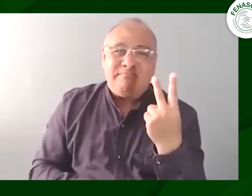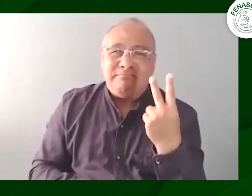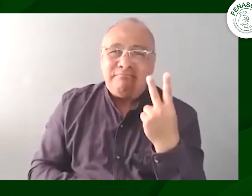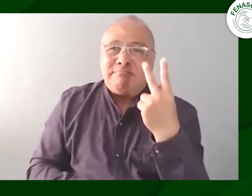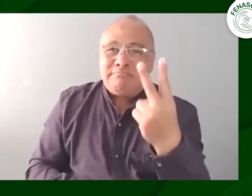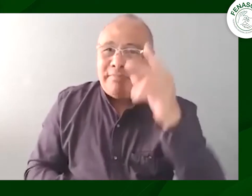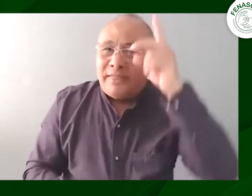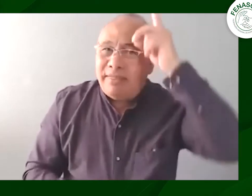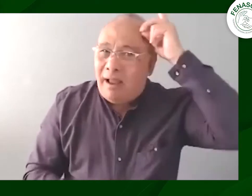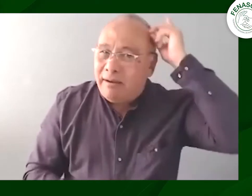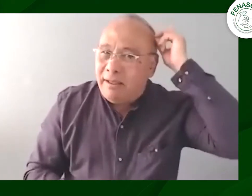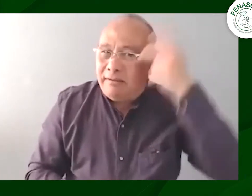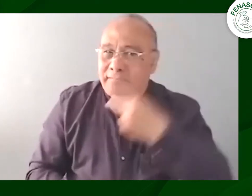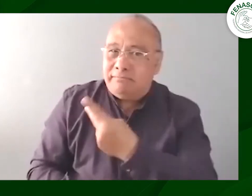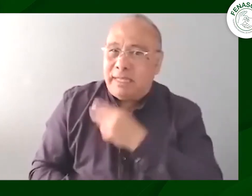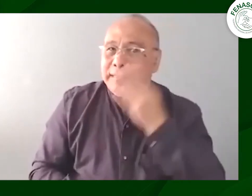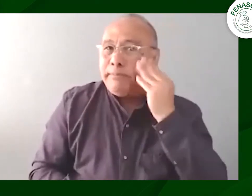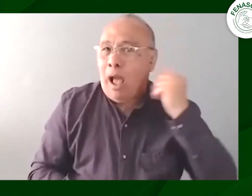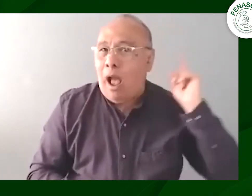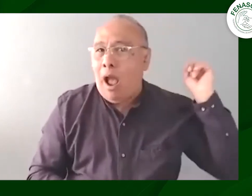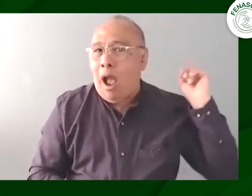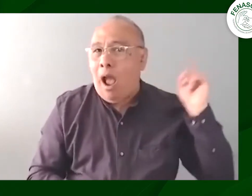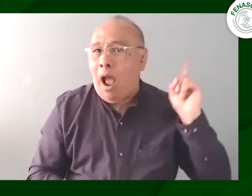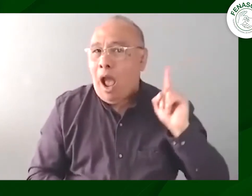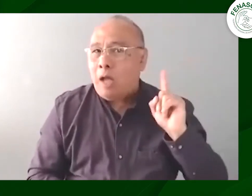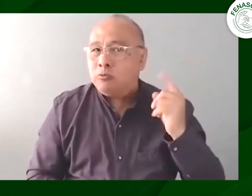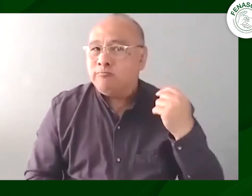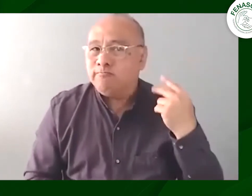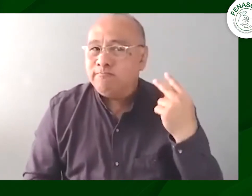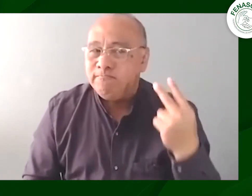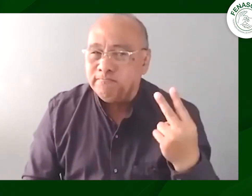sordas en ese caso fuimos Daniel